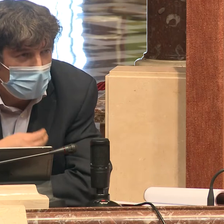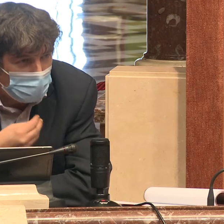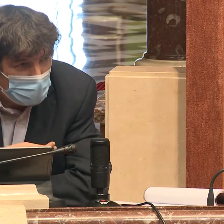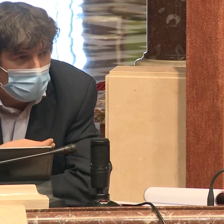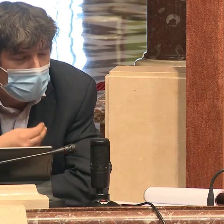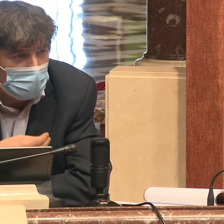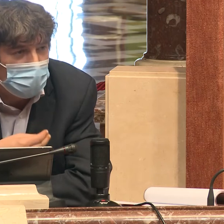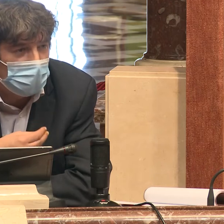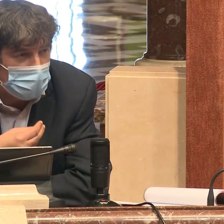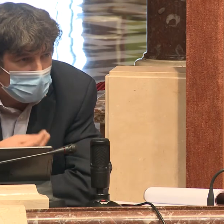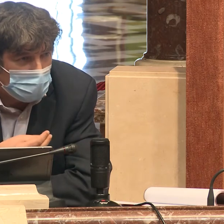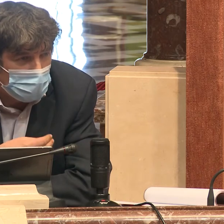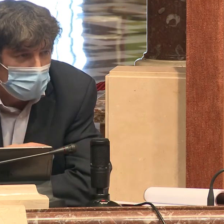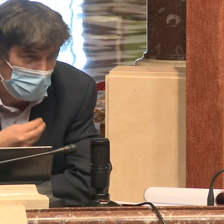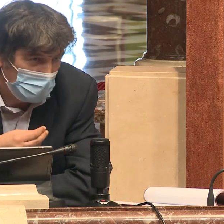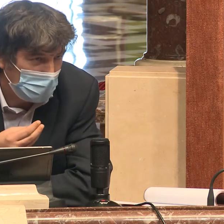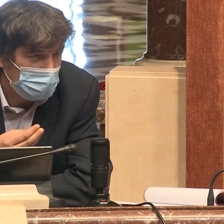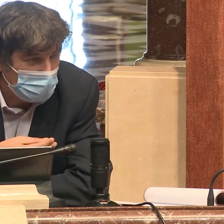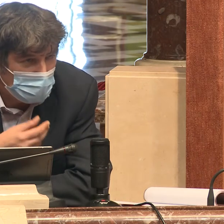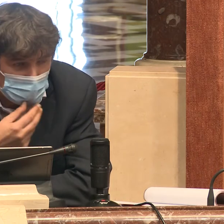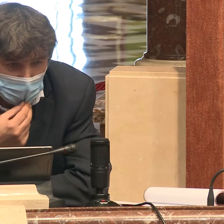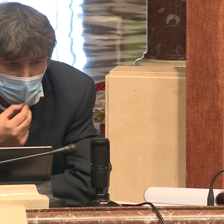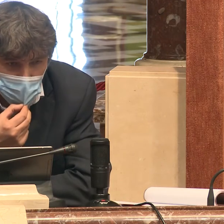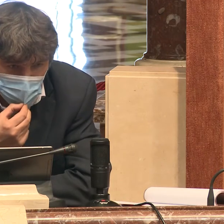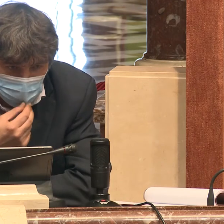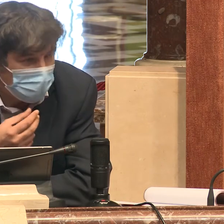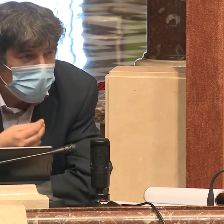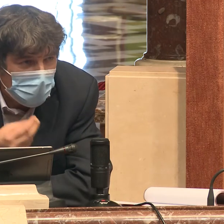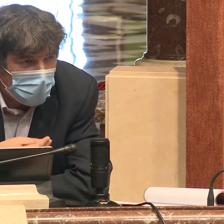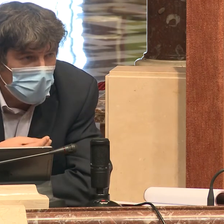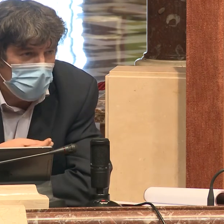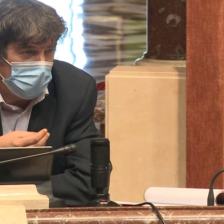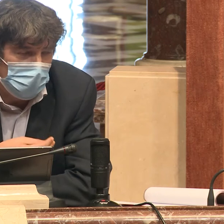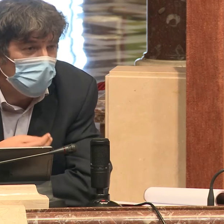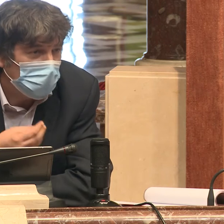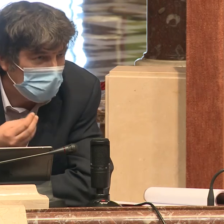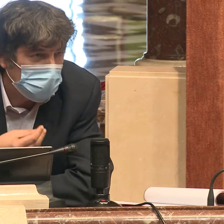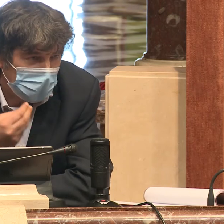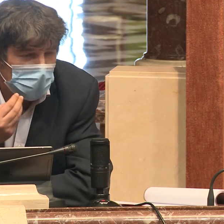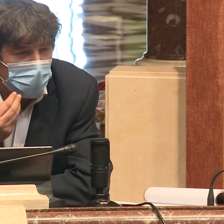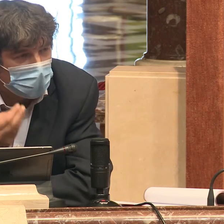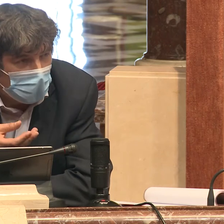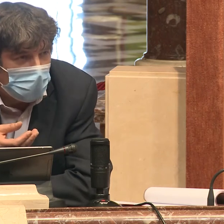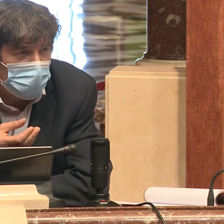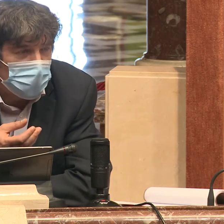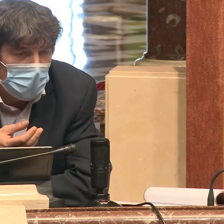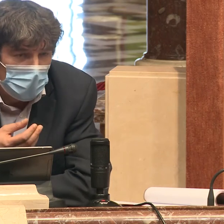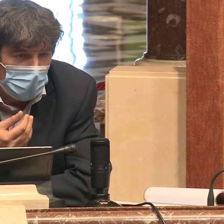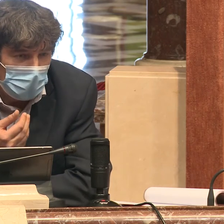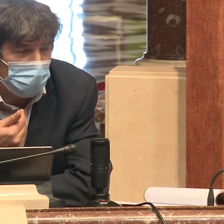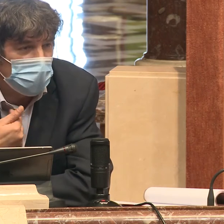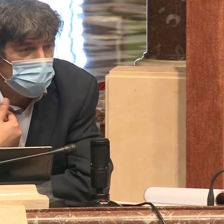siempre ha habido un intérprete de signos, de lenguaje de signos, desde el primer día, y lo intentamos seguir haciendo hasta hoy.